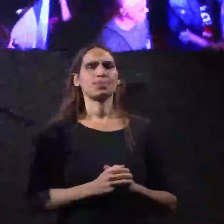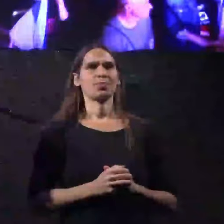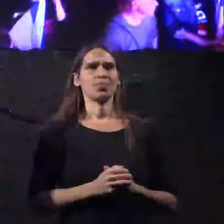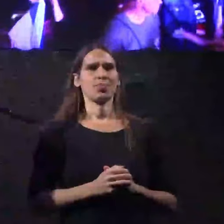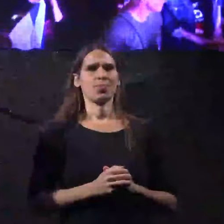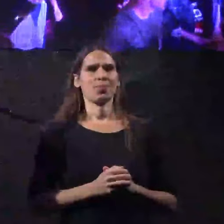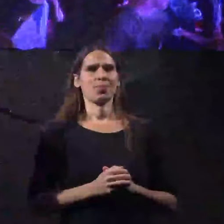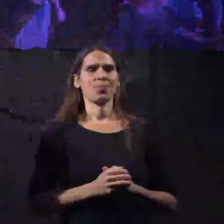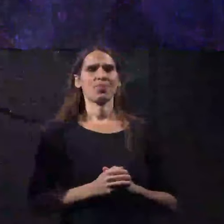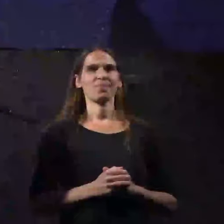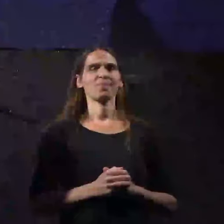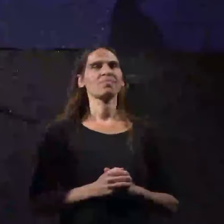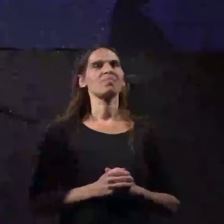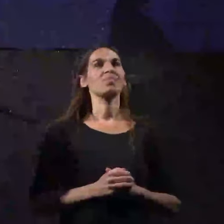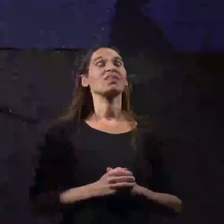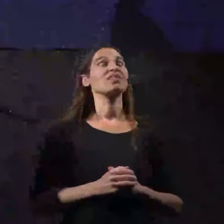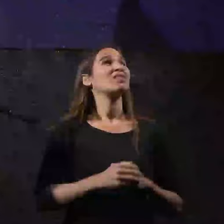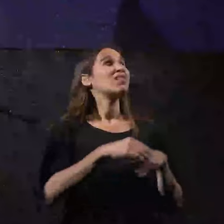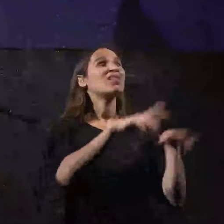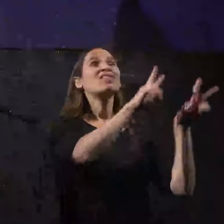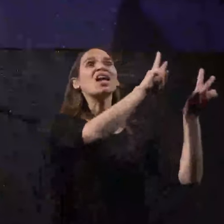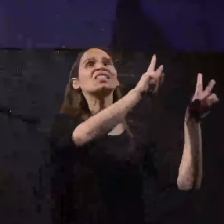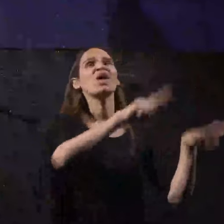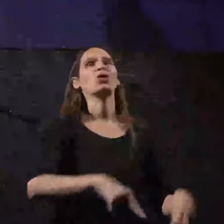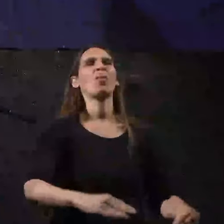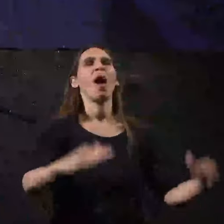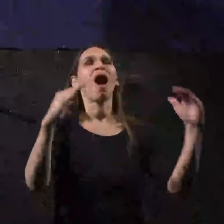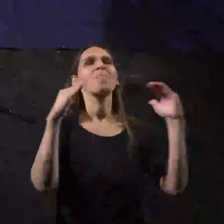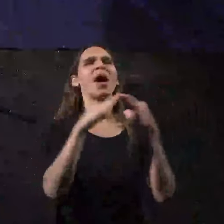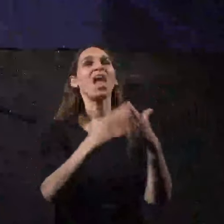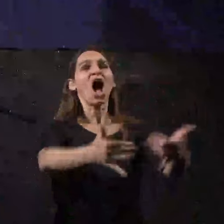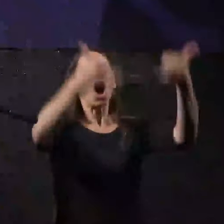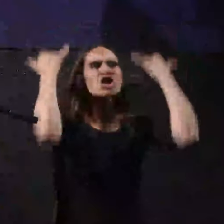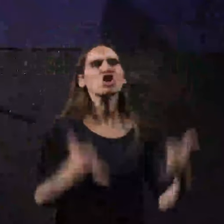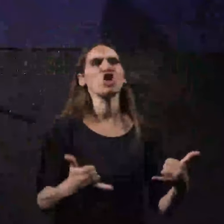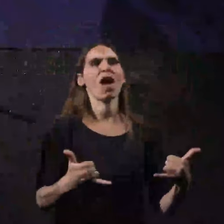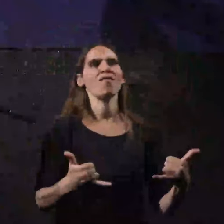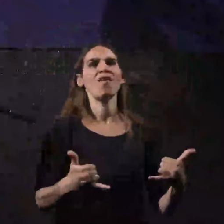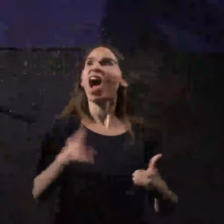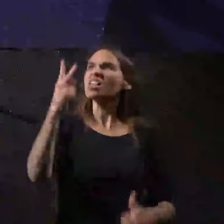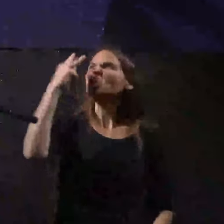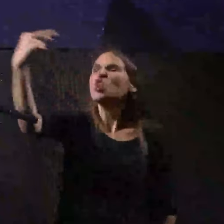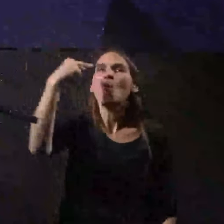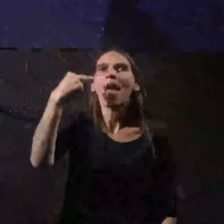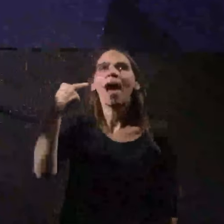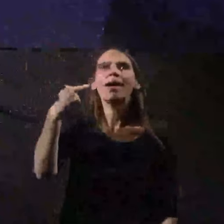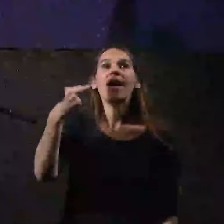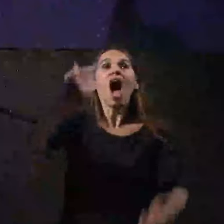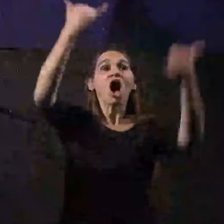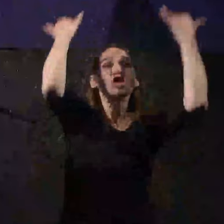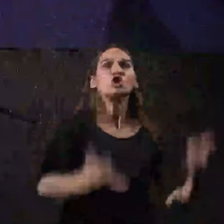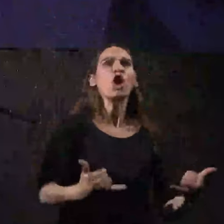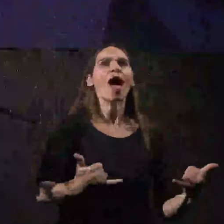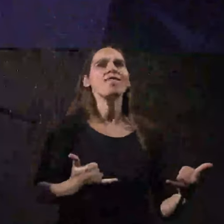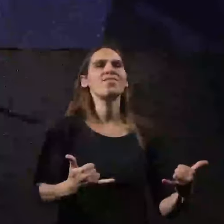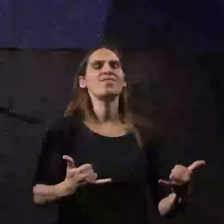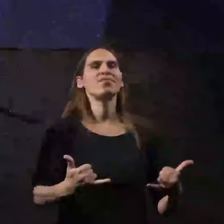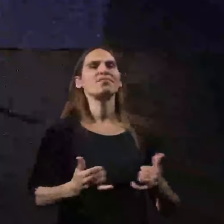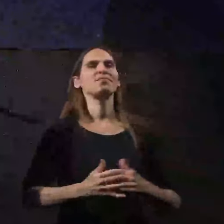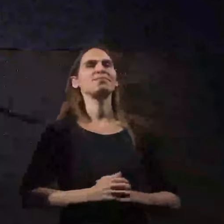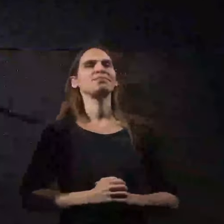תחזיר אותם הביתה עכשיו אתה שומע עכשיו